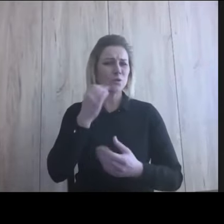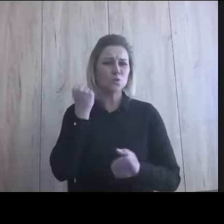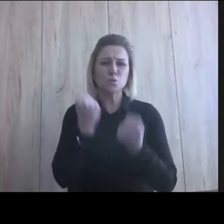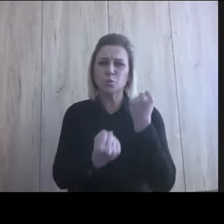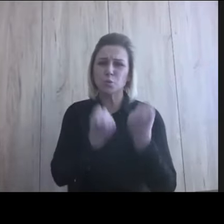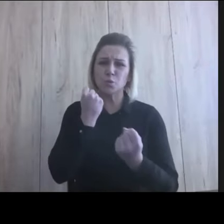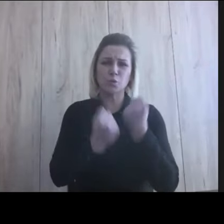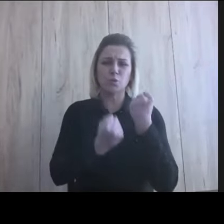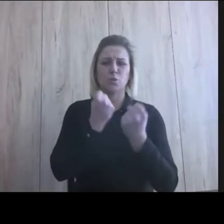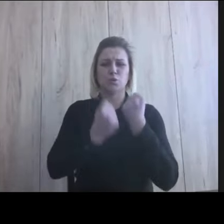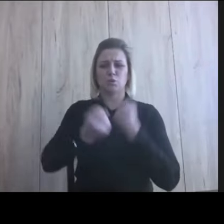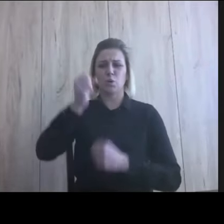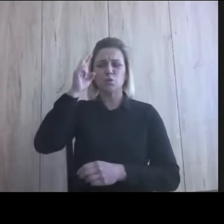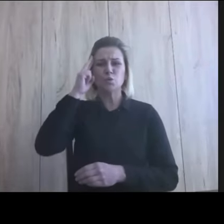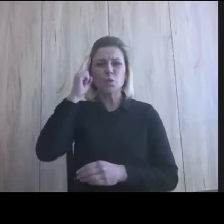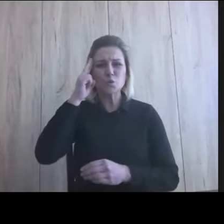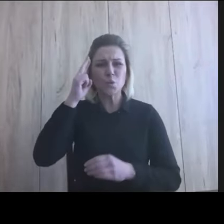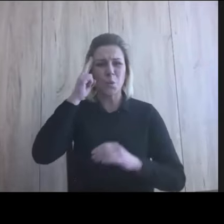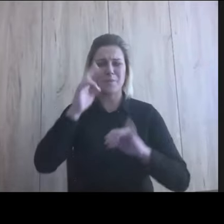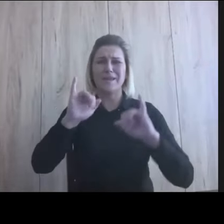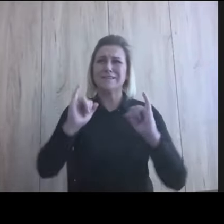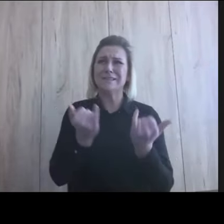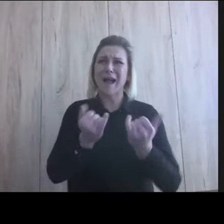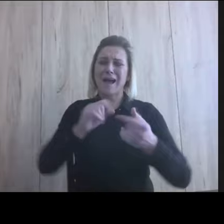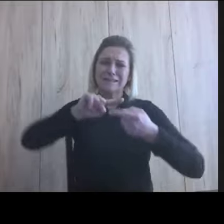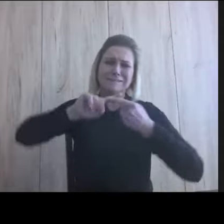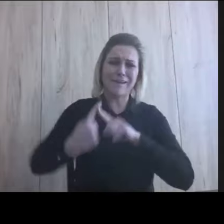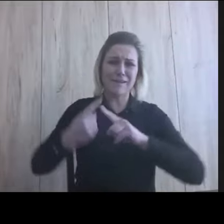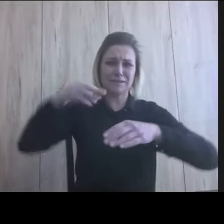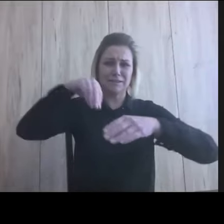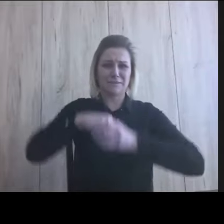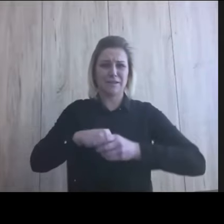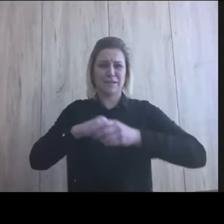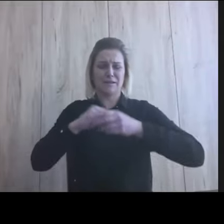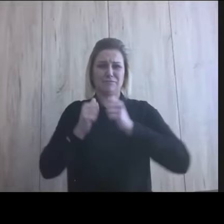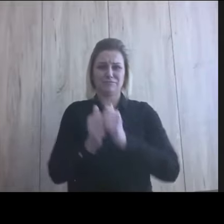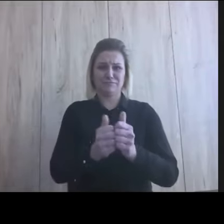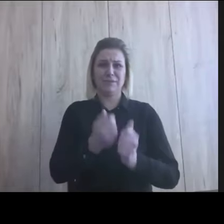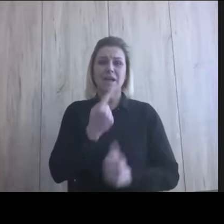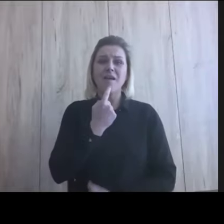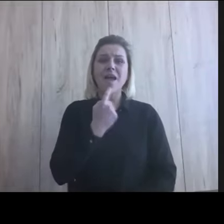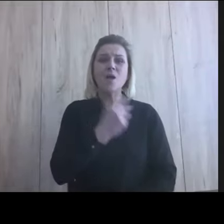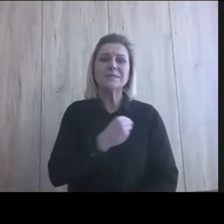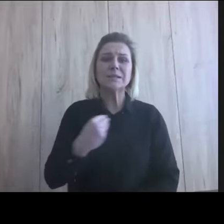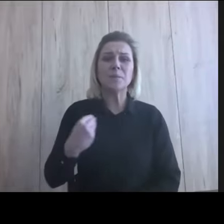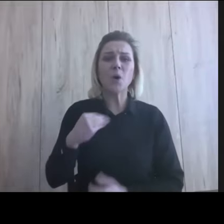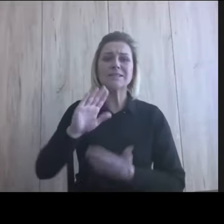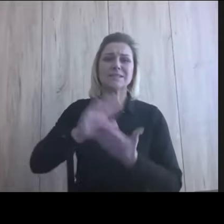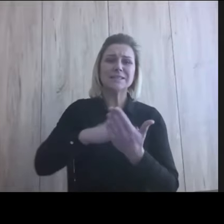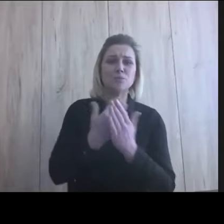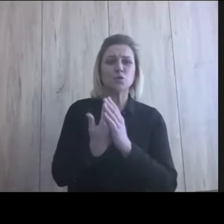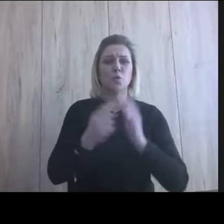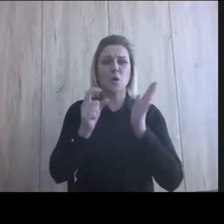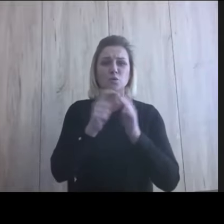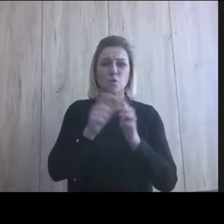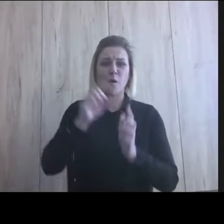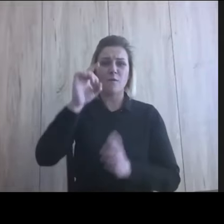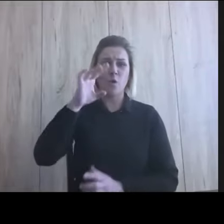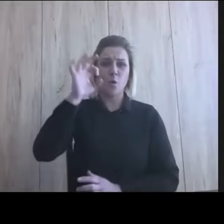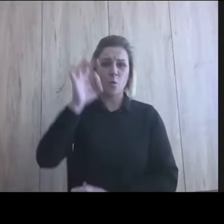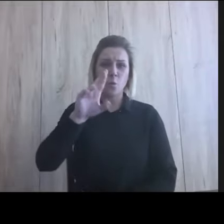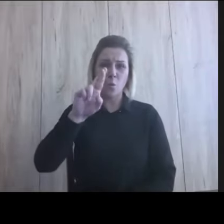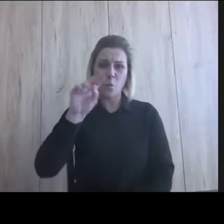konteksty pewnych wypowiedzi. W języku polskim mamy słowo góra i zazwyczaj odnosimy to